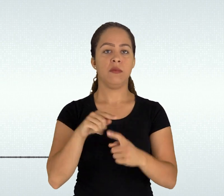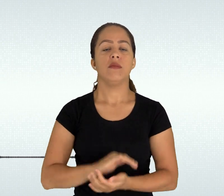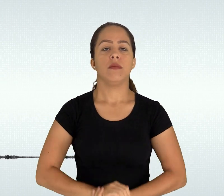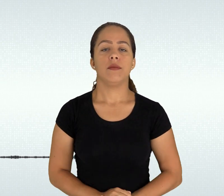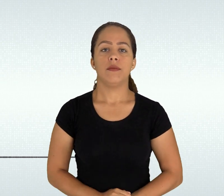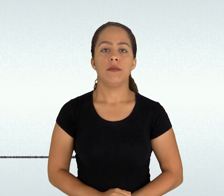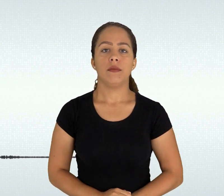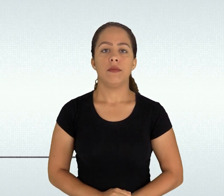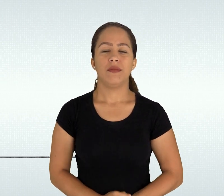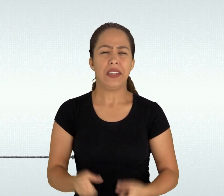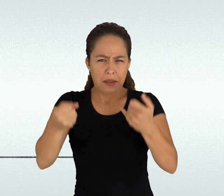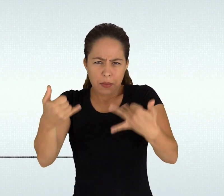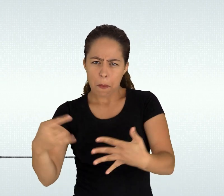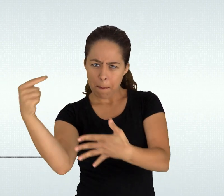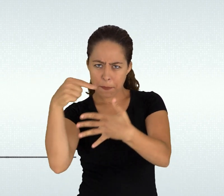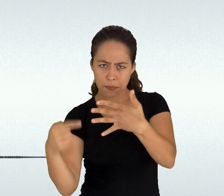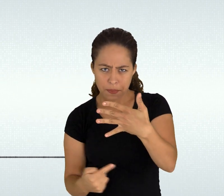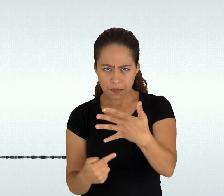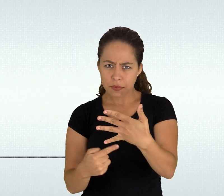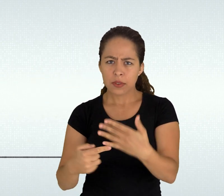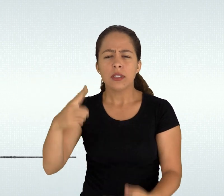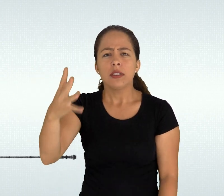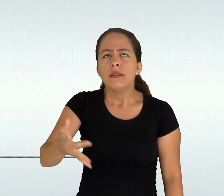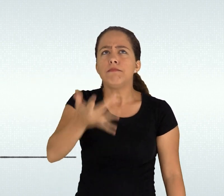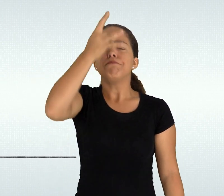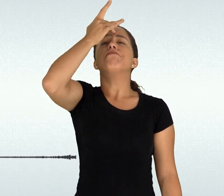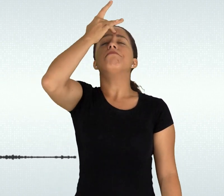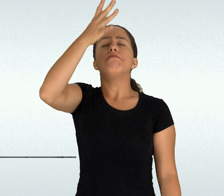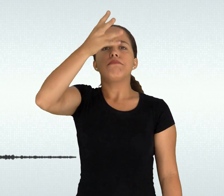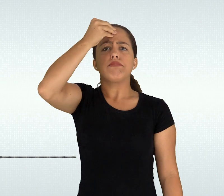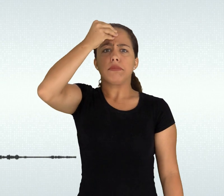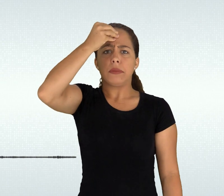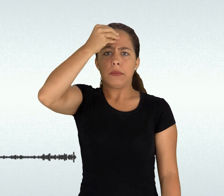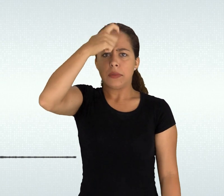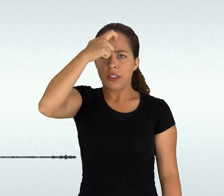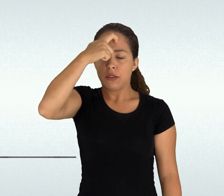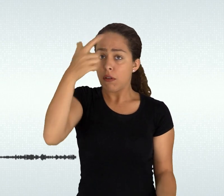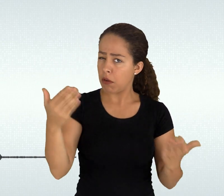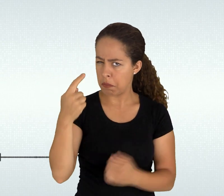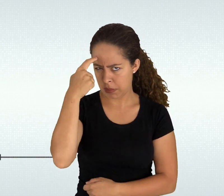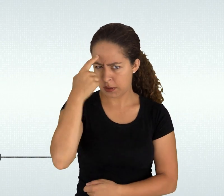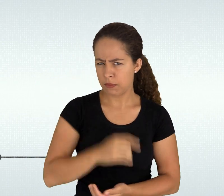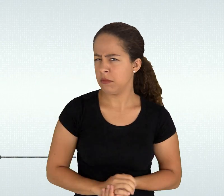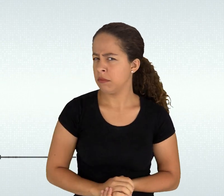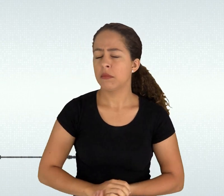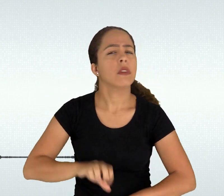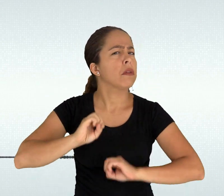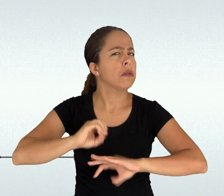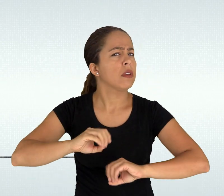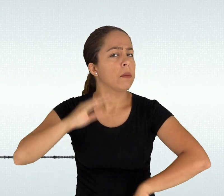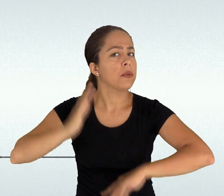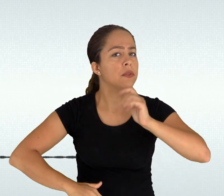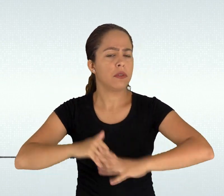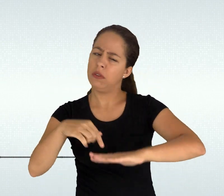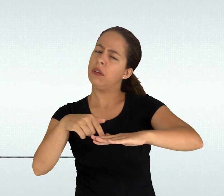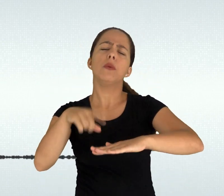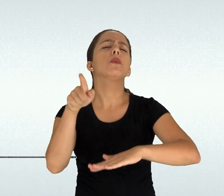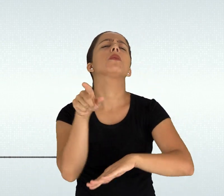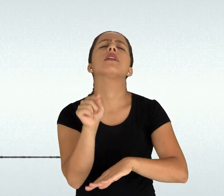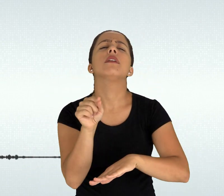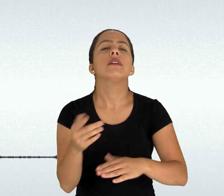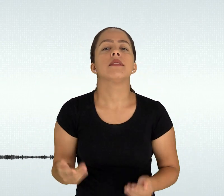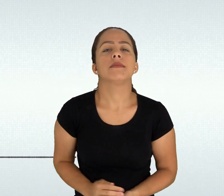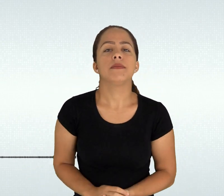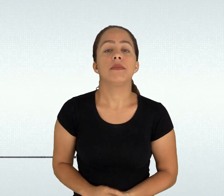importância tem sido redimensionada desde a introdução do conceito de inteligência emocional nos estudos sobre as